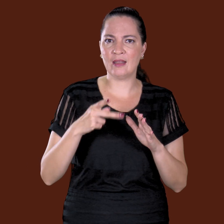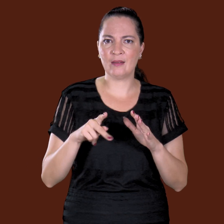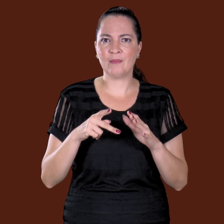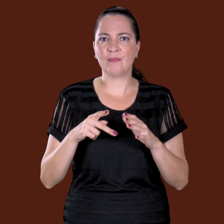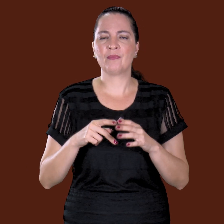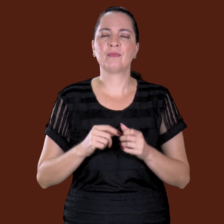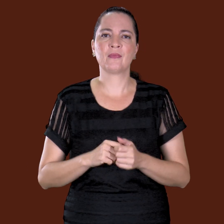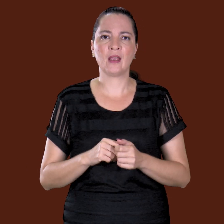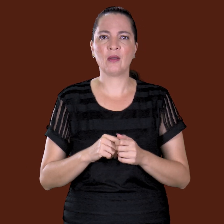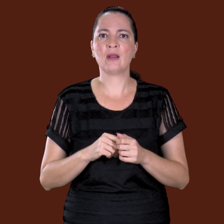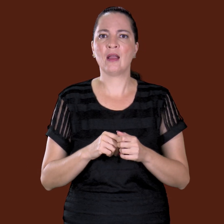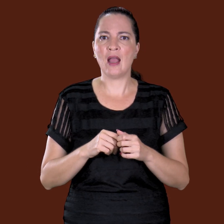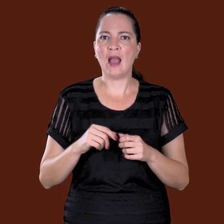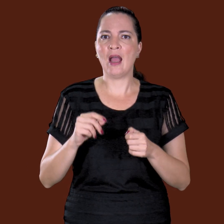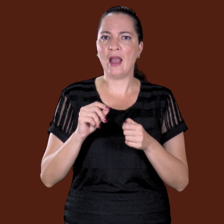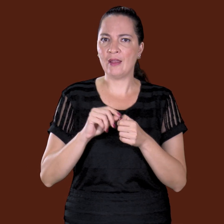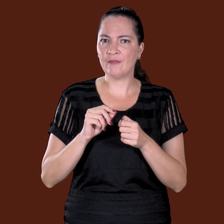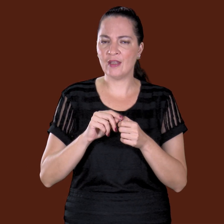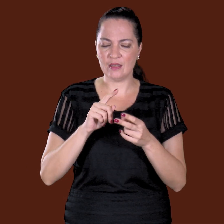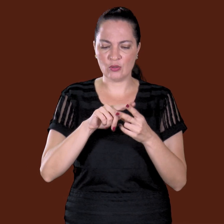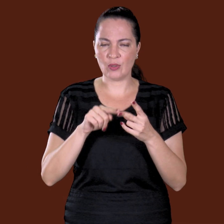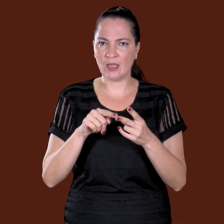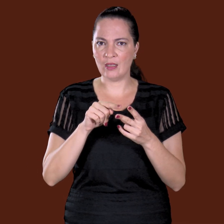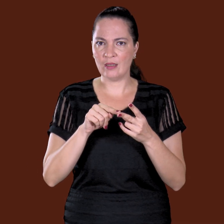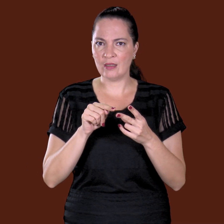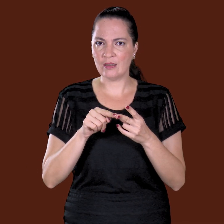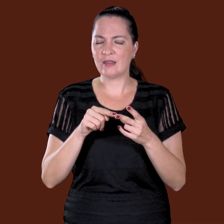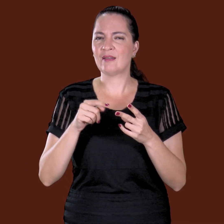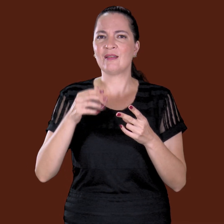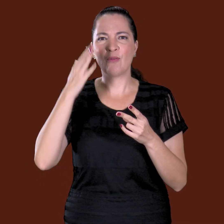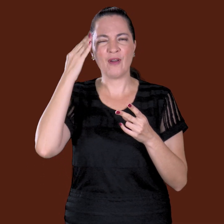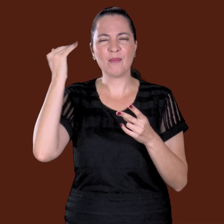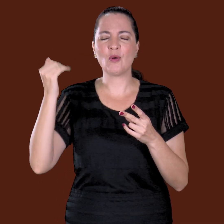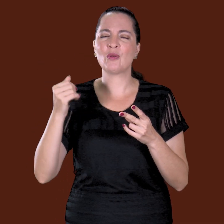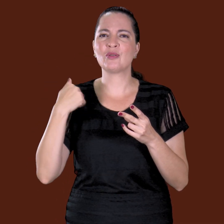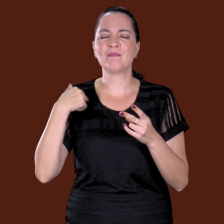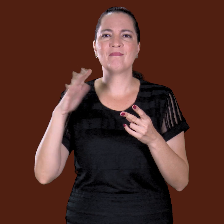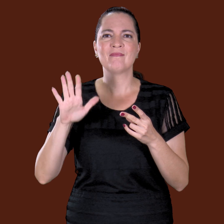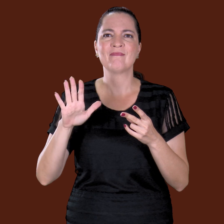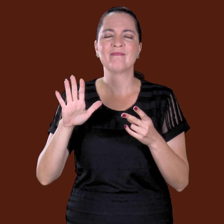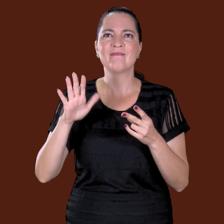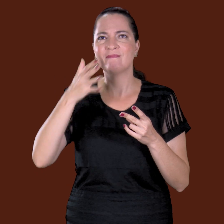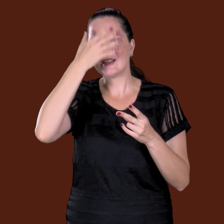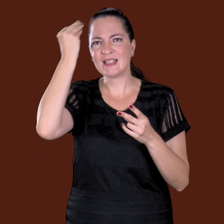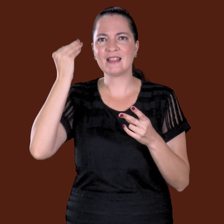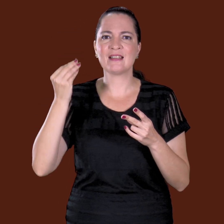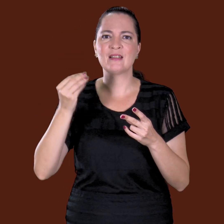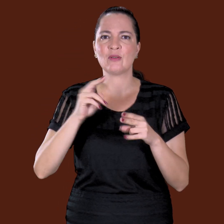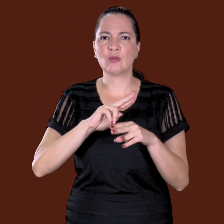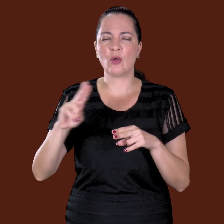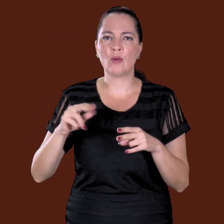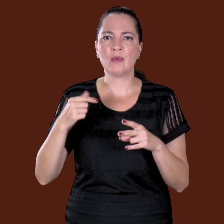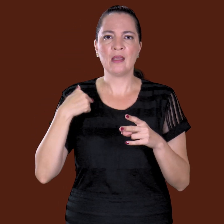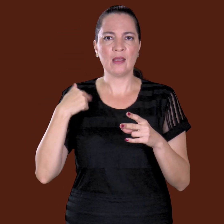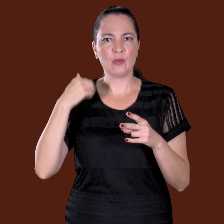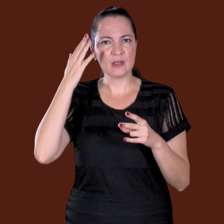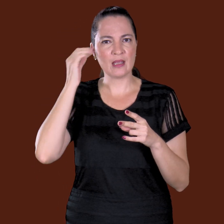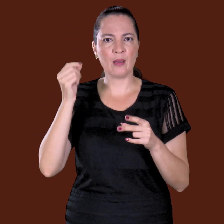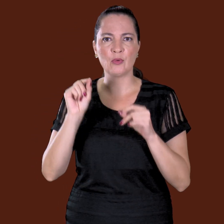brincadeira. Sim. Acabou, é o Louro Lobo e o outro, o outro é mais conhecido, agora fugiu o nome. Sei que o Louro Lobo deu um tiro na